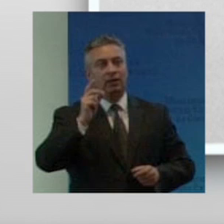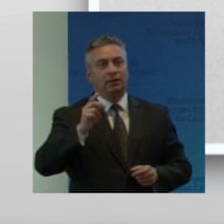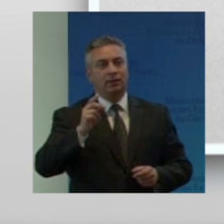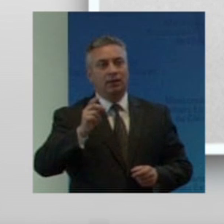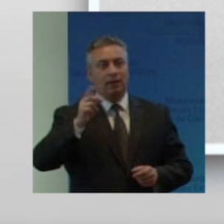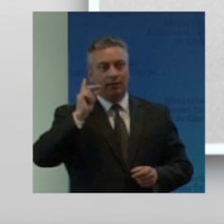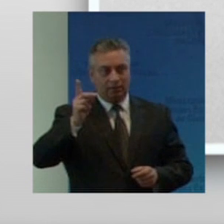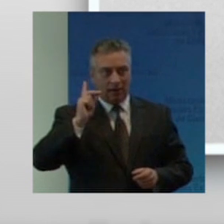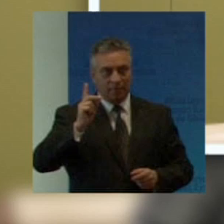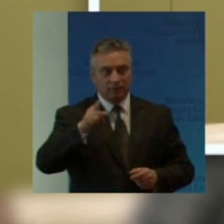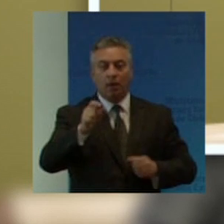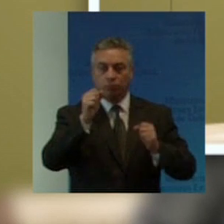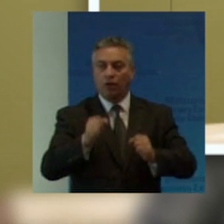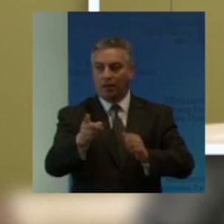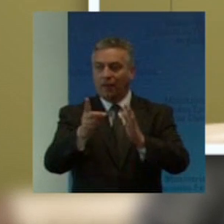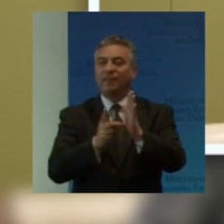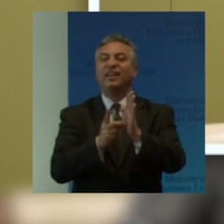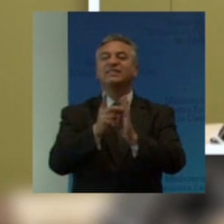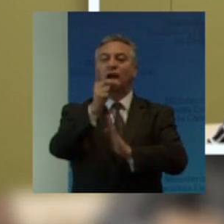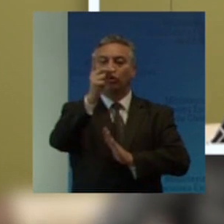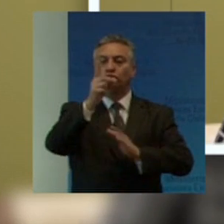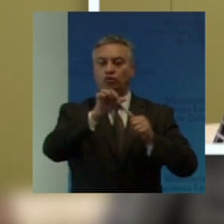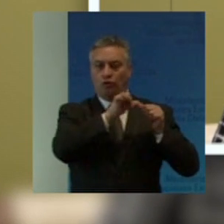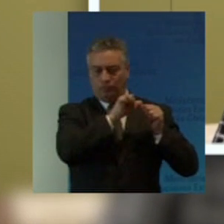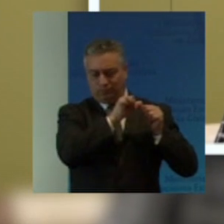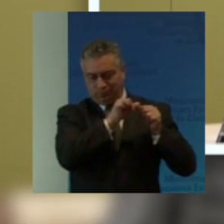desarrollo sostenible Muchas gracias